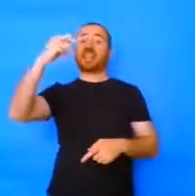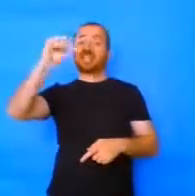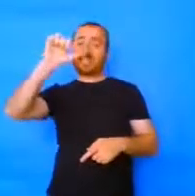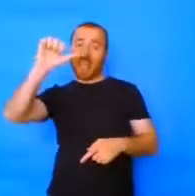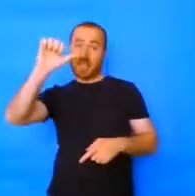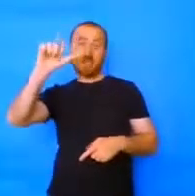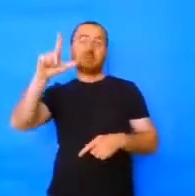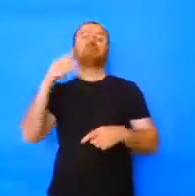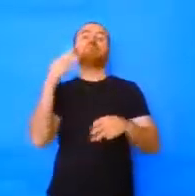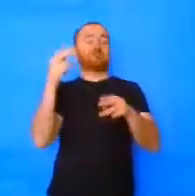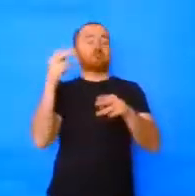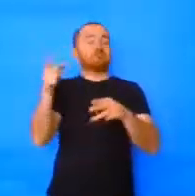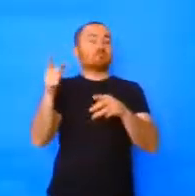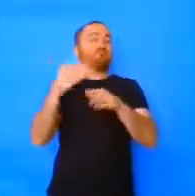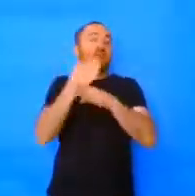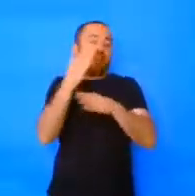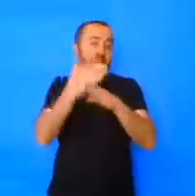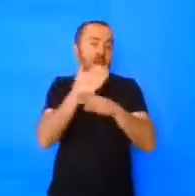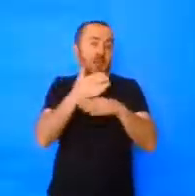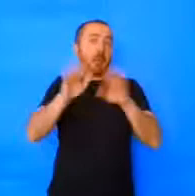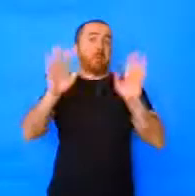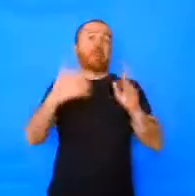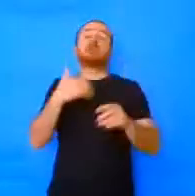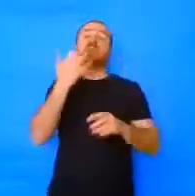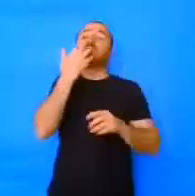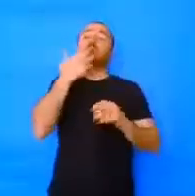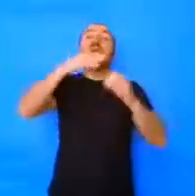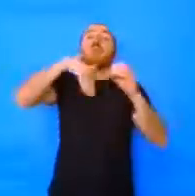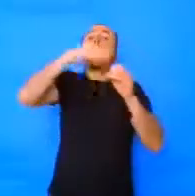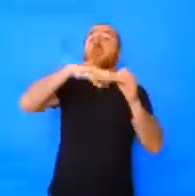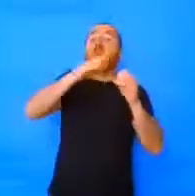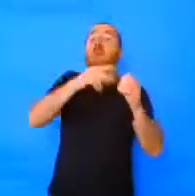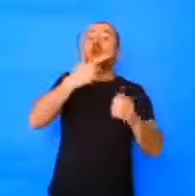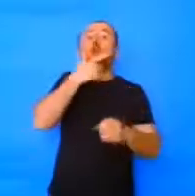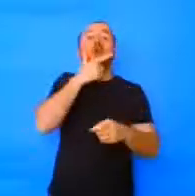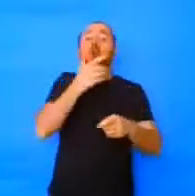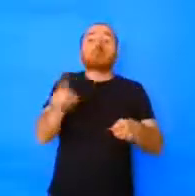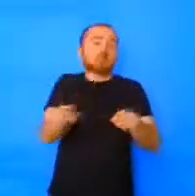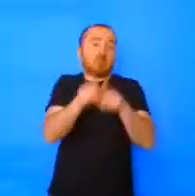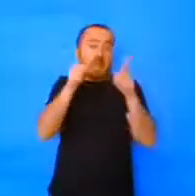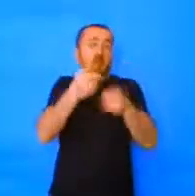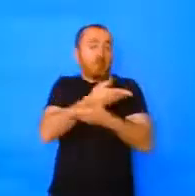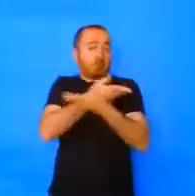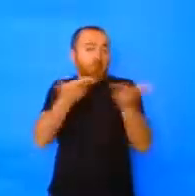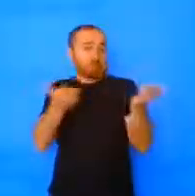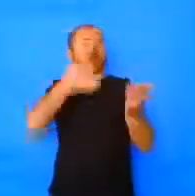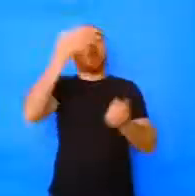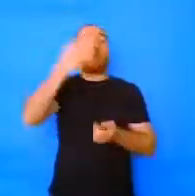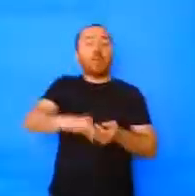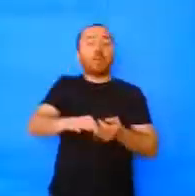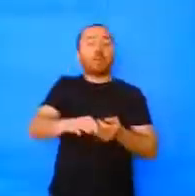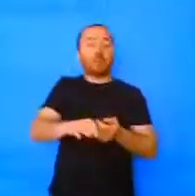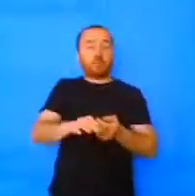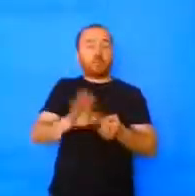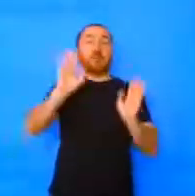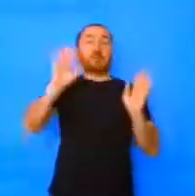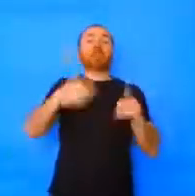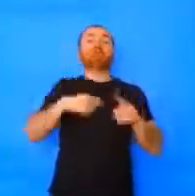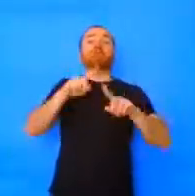de 30 milímetros. Por otra parte, la zona del suelo. Si tu hormiga es oficial, la norma dice que